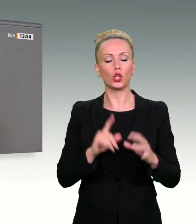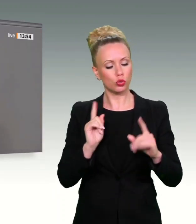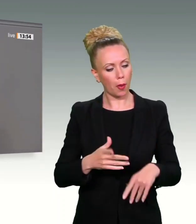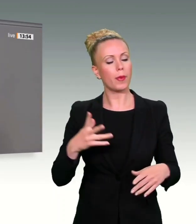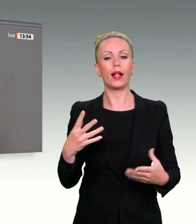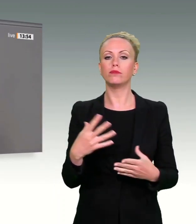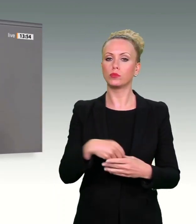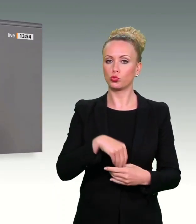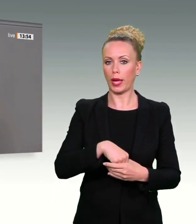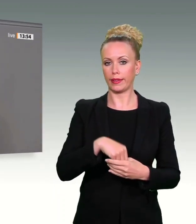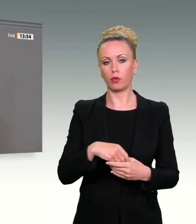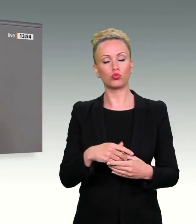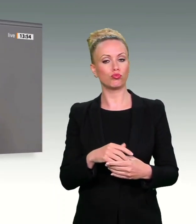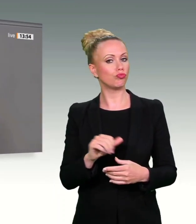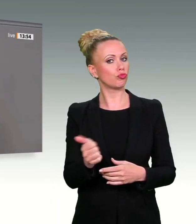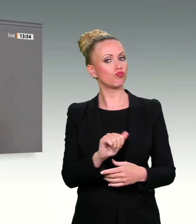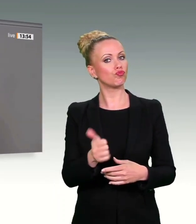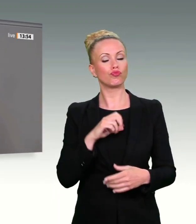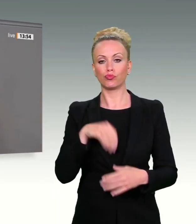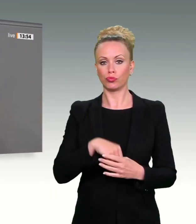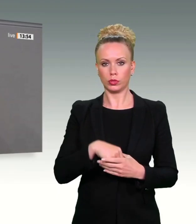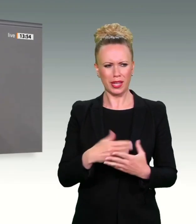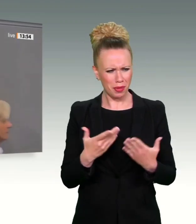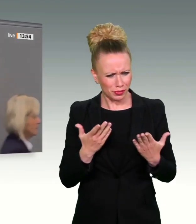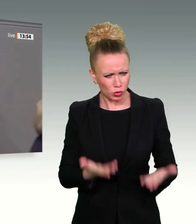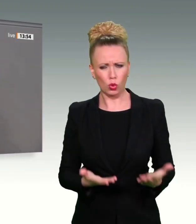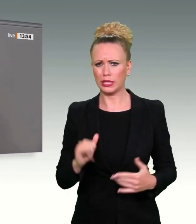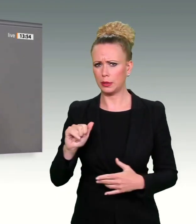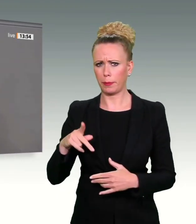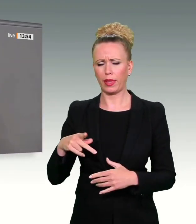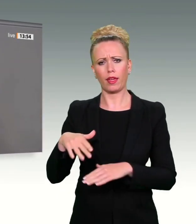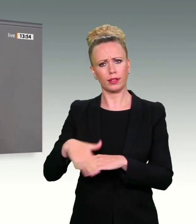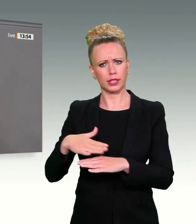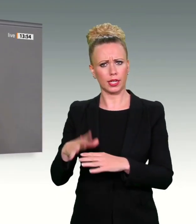ist Ihre IP-Speicherung. Nichts anderes ist es, wenn es Ihnen